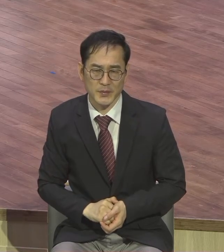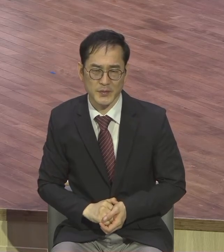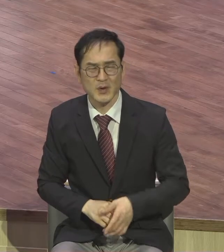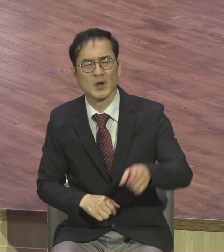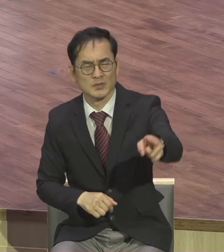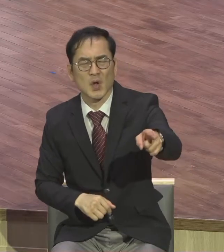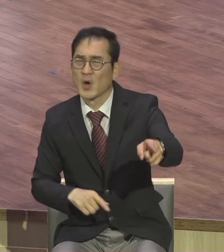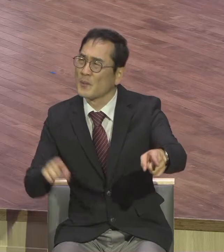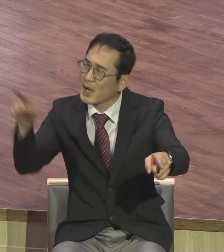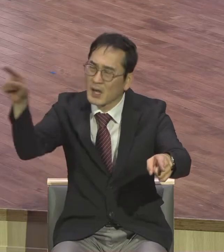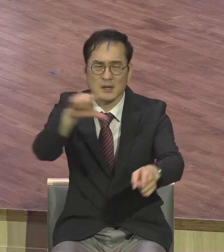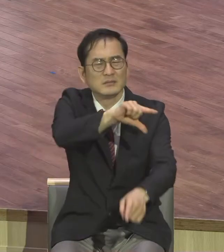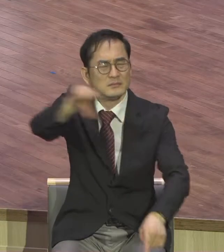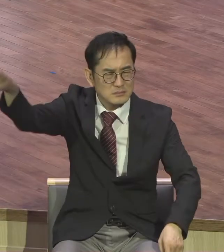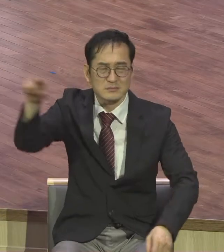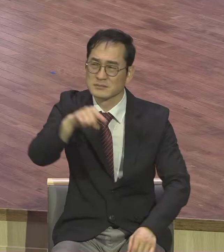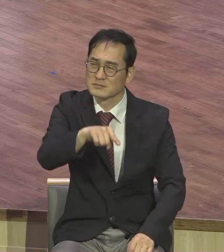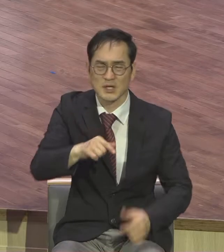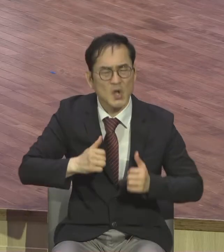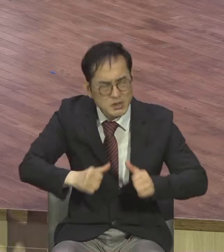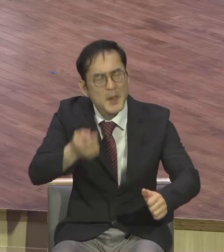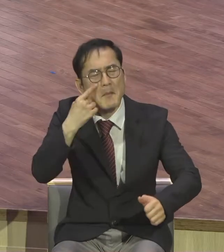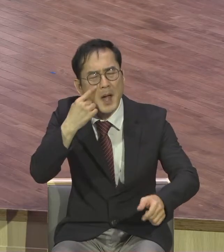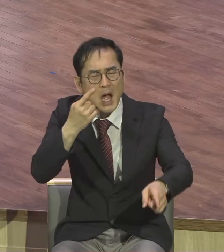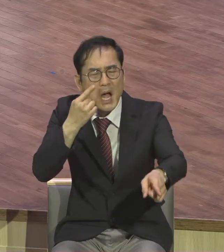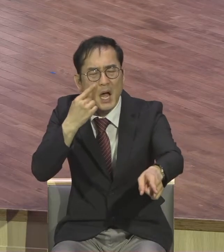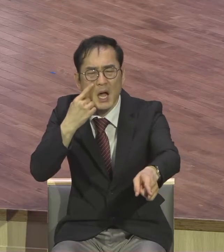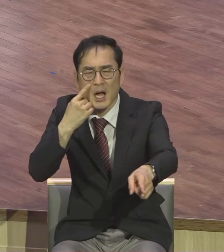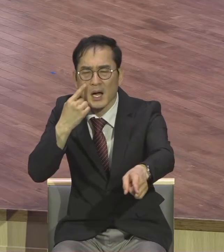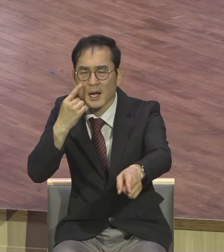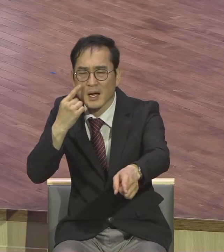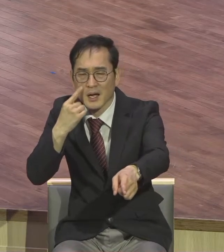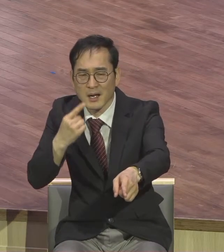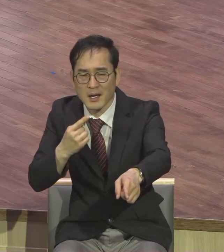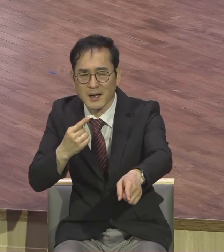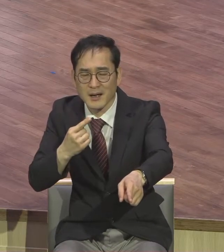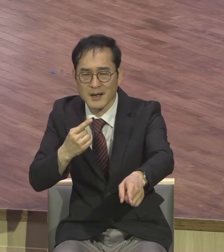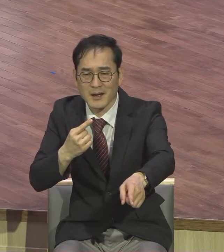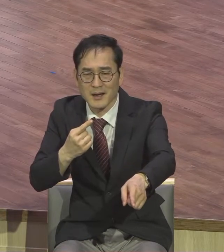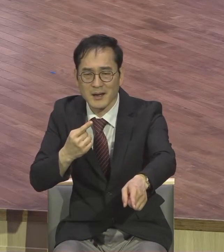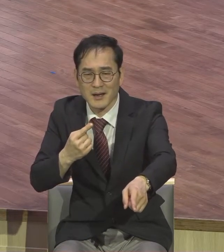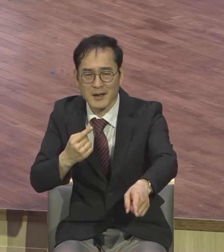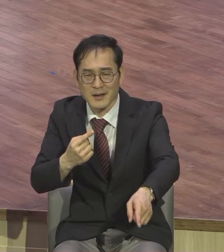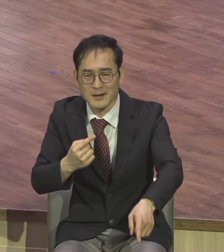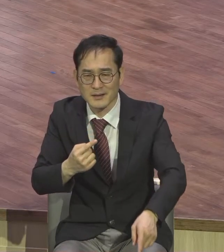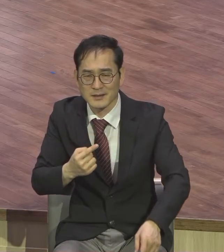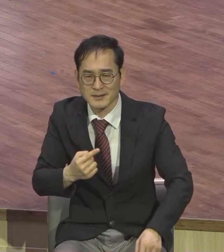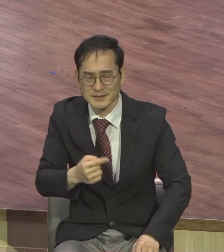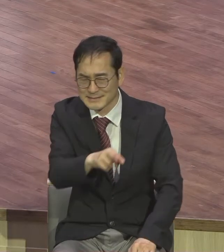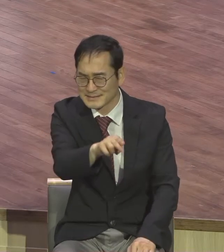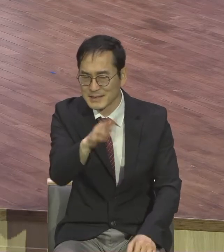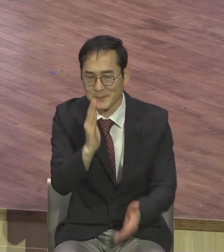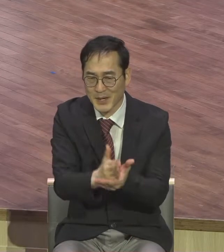누군가 천국물 연인 역할을 하겠지 그러면서 자신은 발을 빼버려